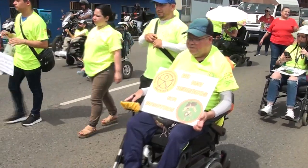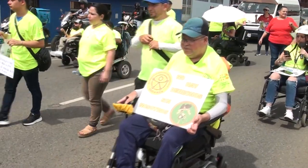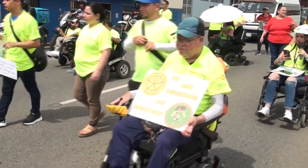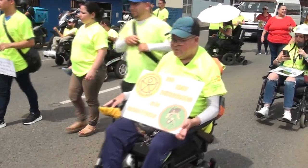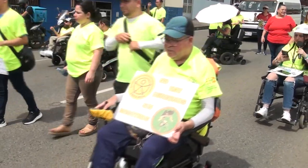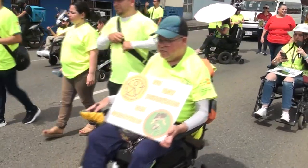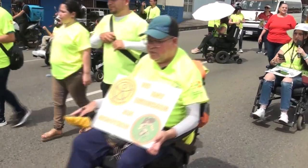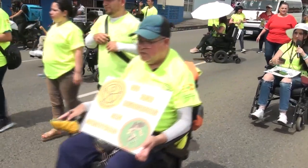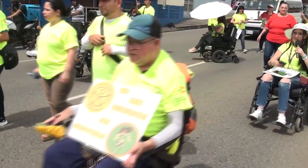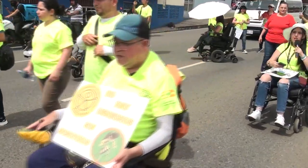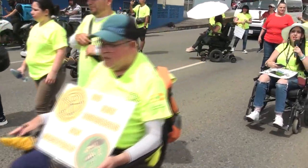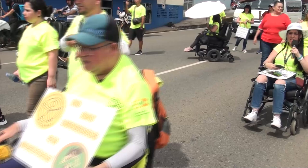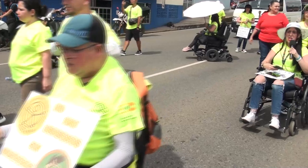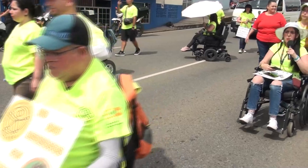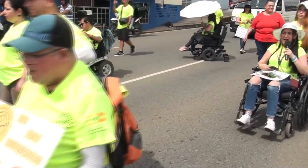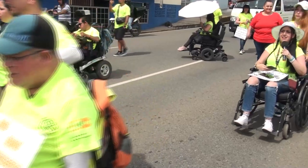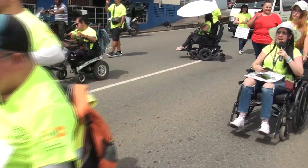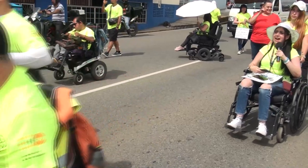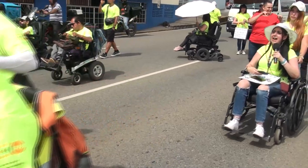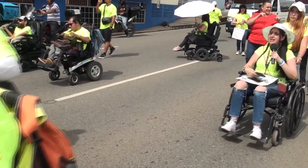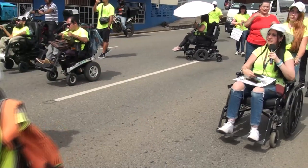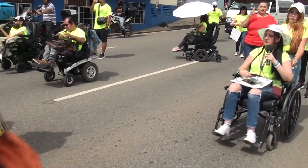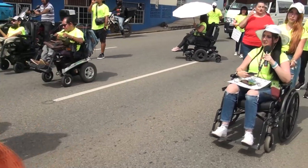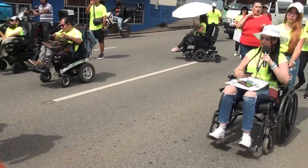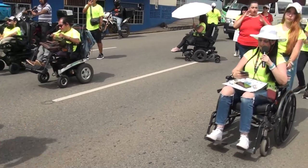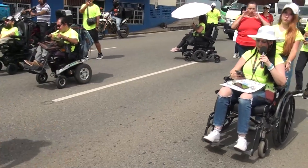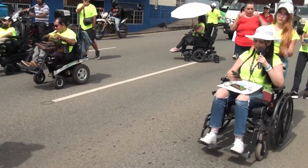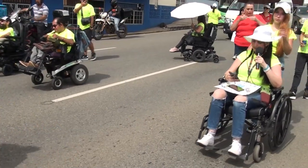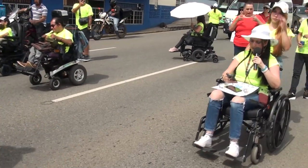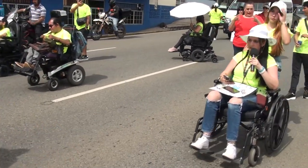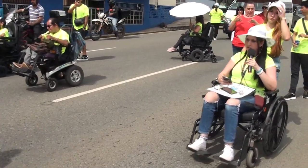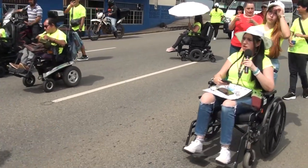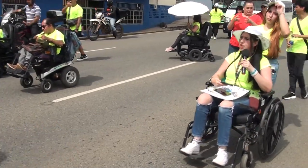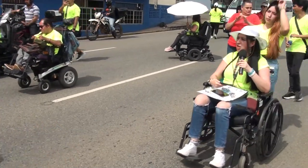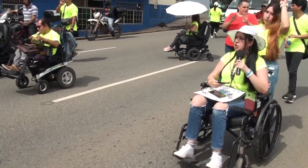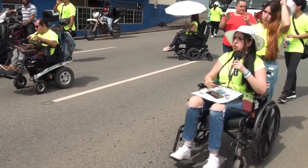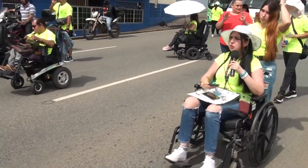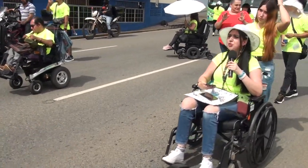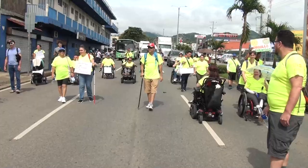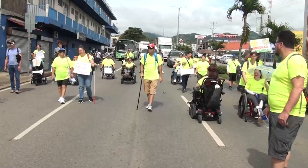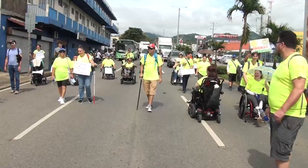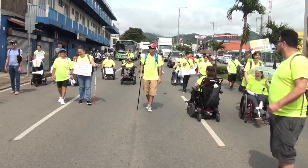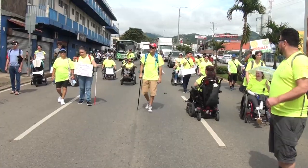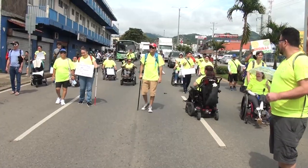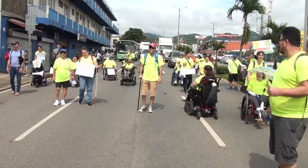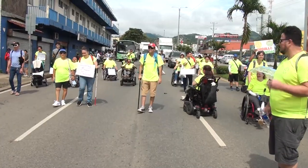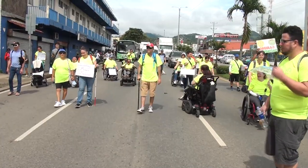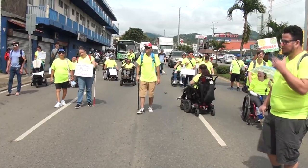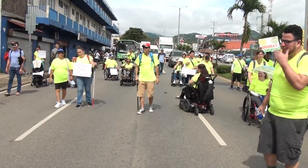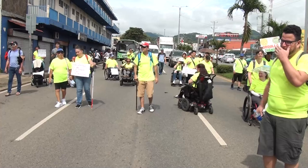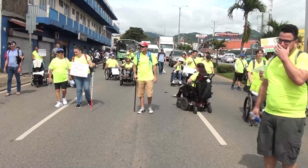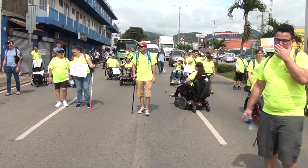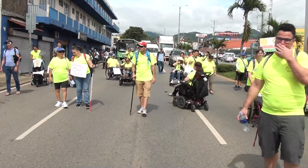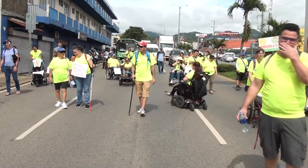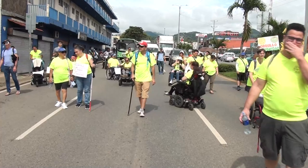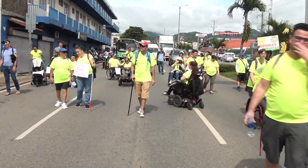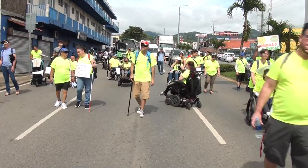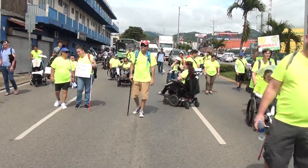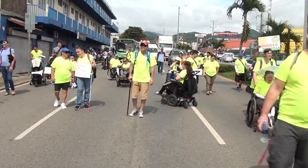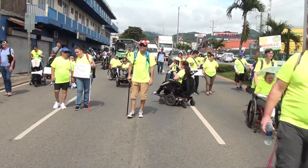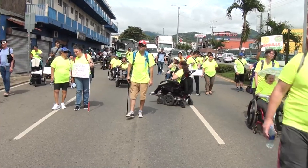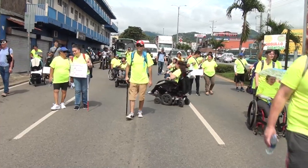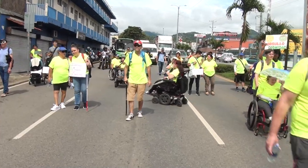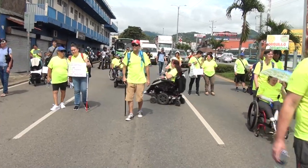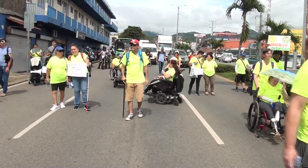a 13 meses toda mi vida. Soy persona orgullosa con discapacidad. Este martes serán los Juegos Inclusivos en el